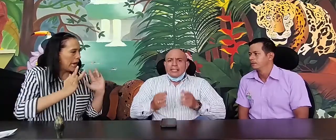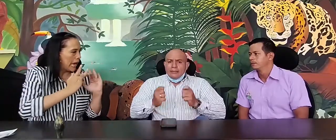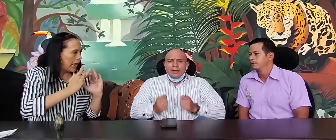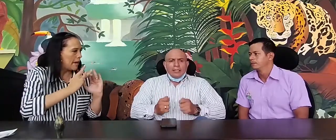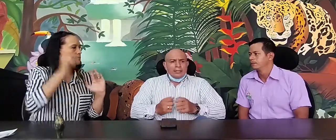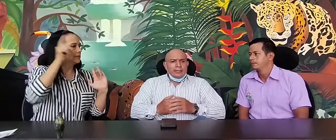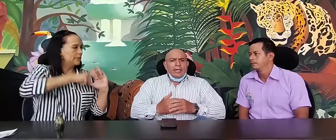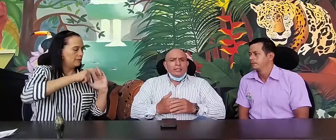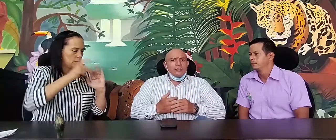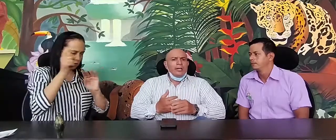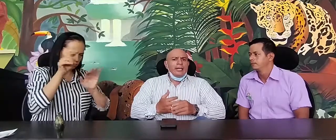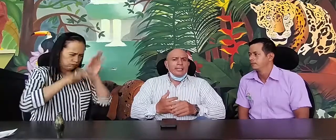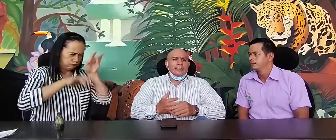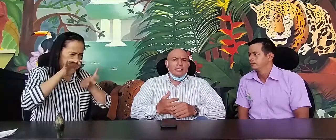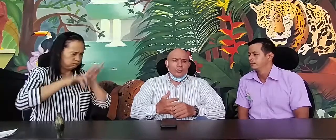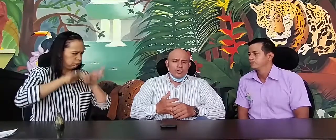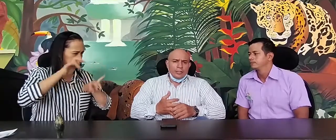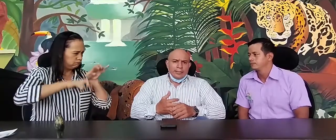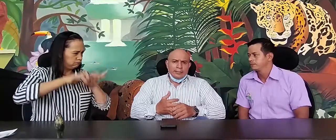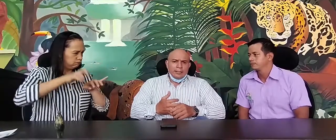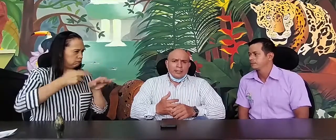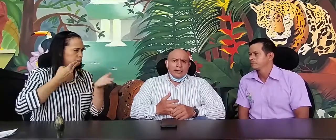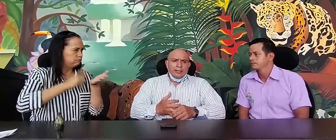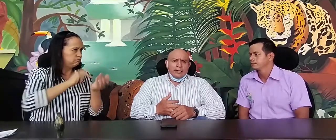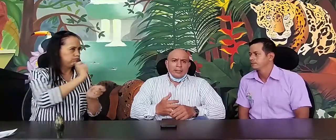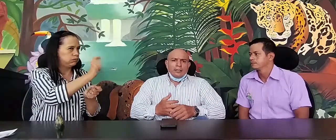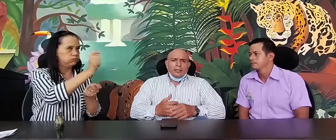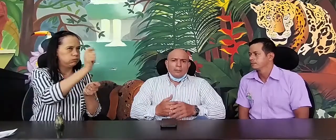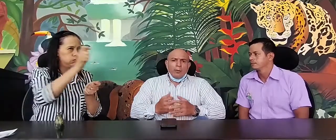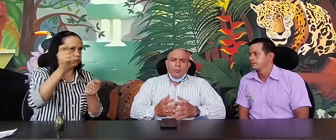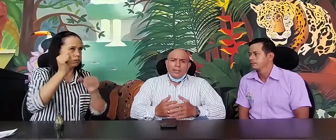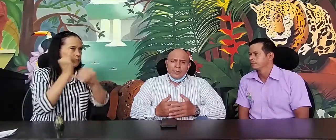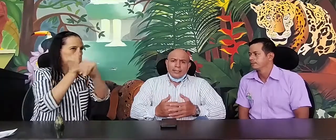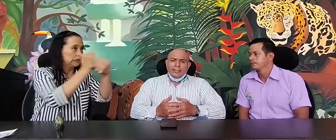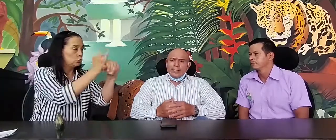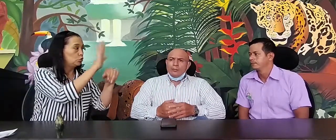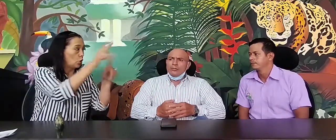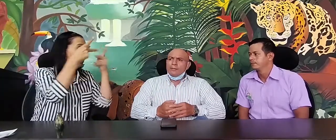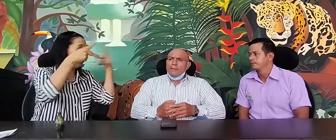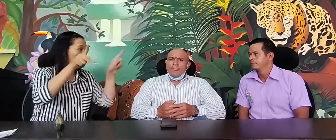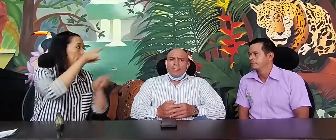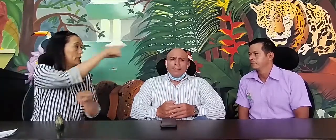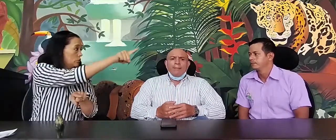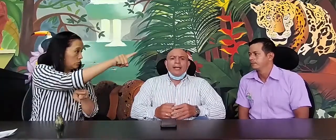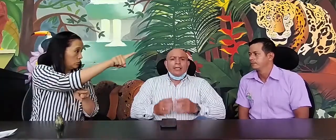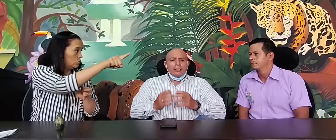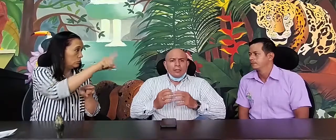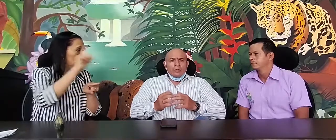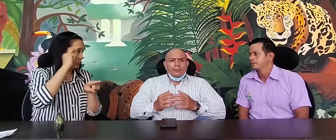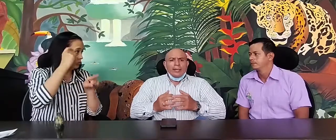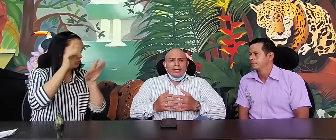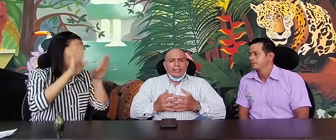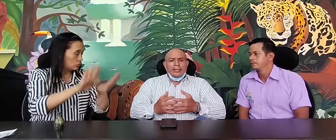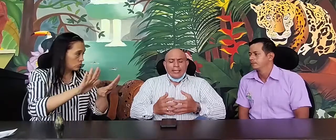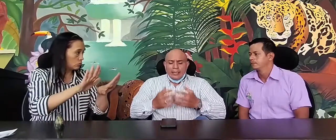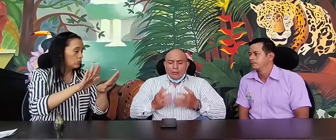escribirles a todas las instituciones públicas, digamos, para que le den